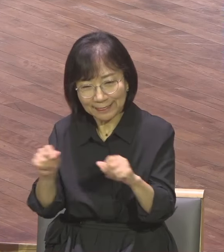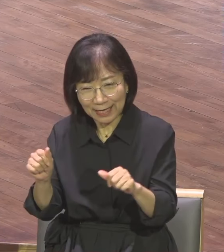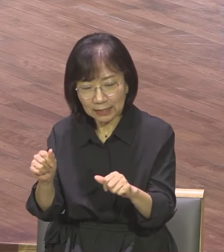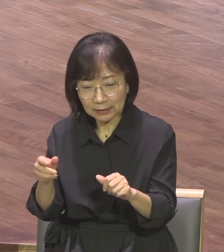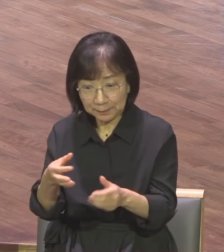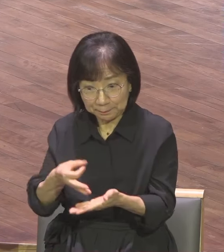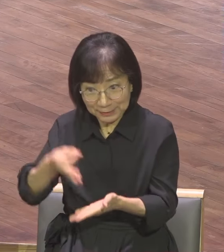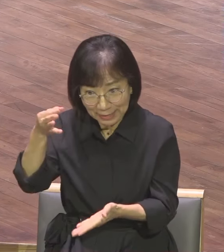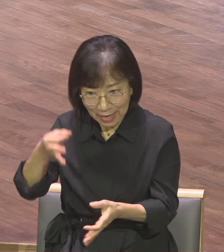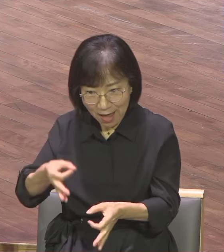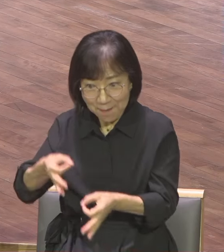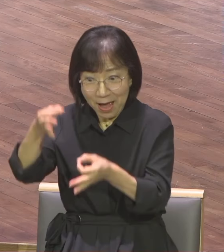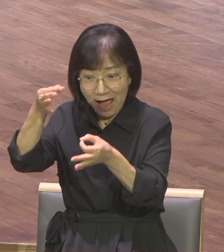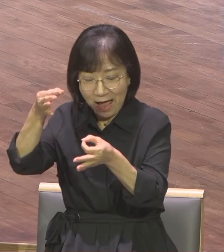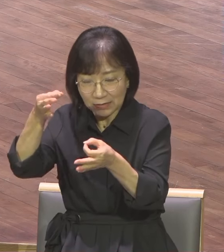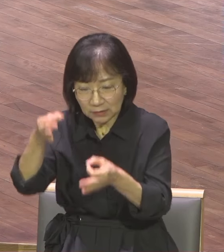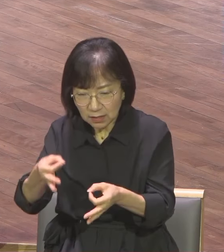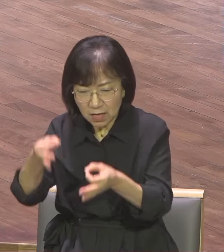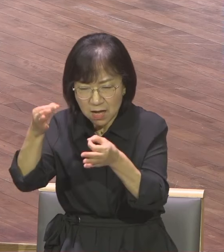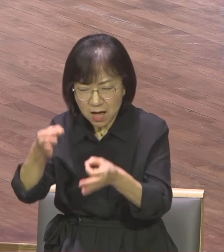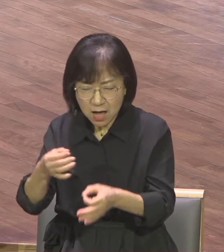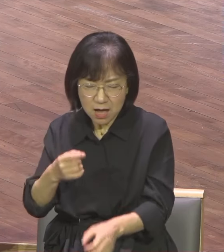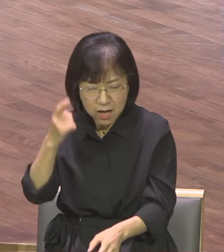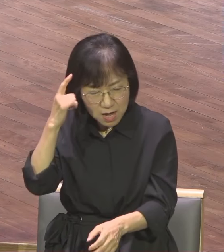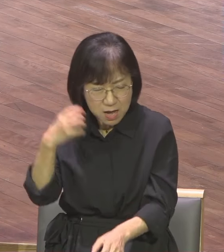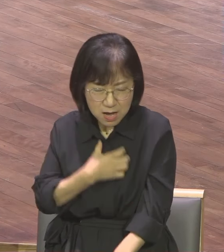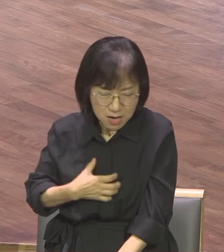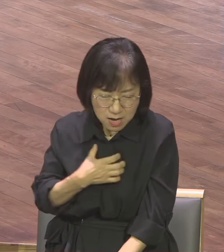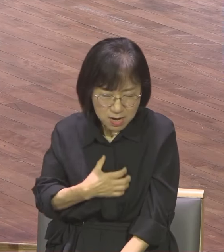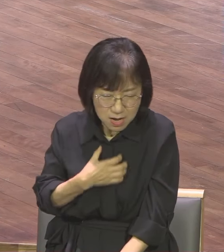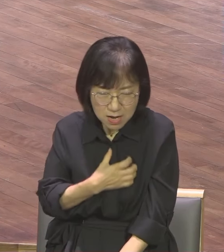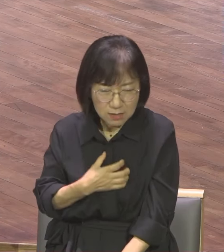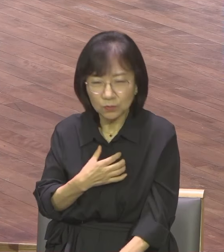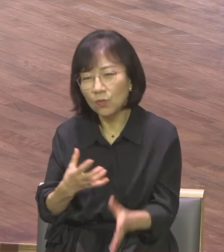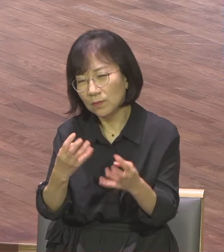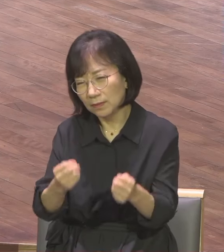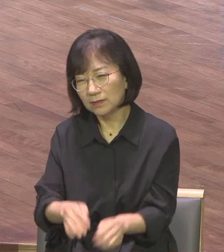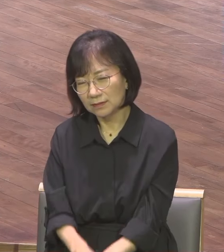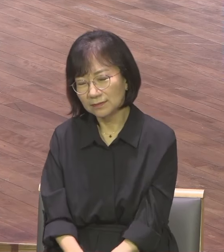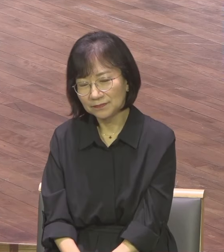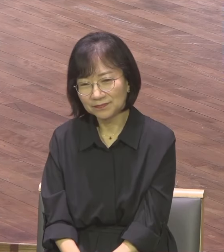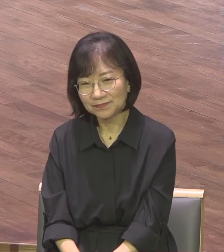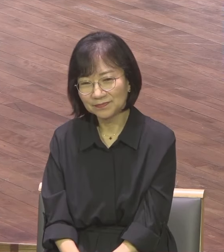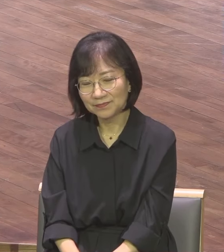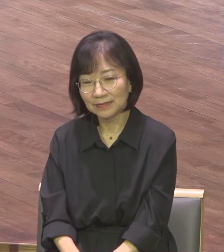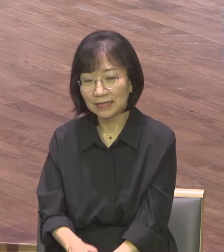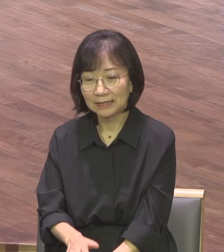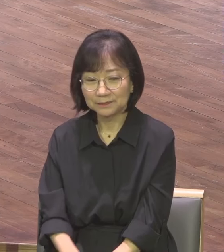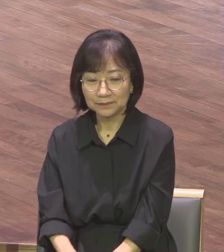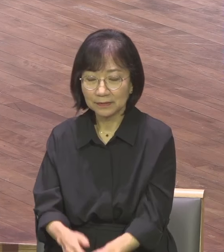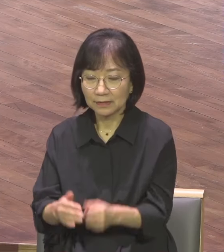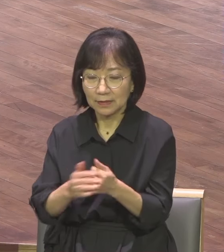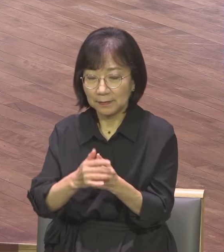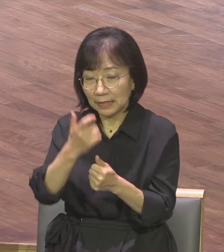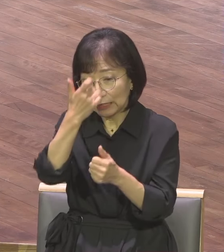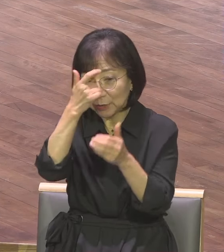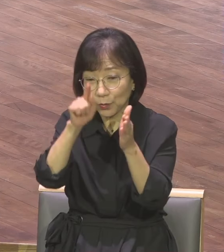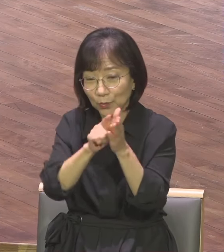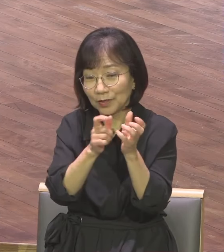재테크에 관심이 있어요 이게 오늘 이 시대입니다 어떻게 기독교인들이 세상을 이기겠습니까 본인도 못